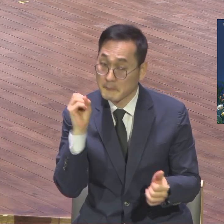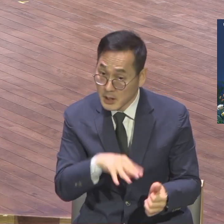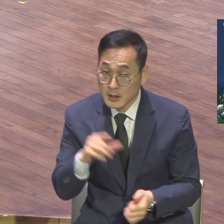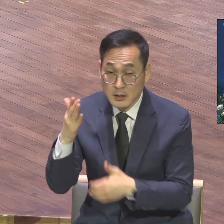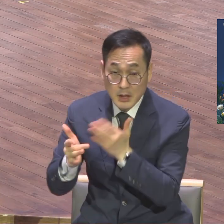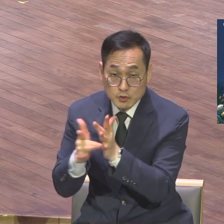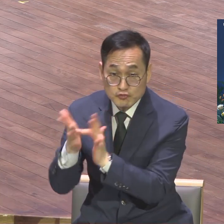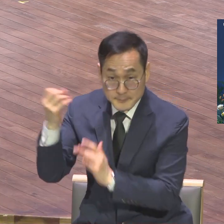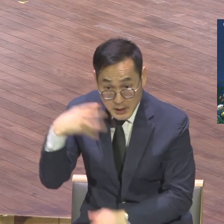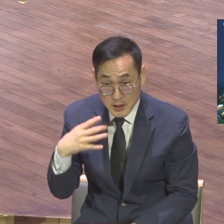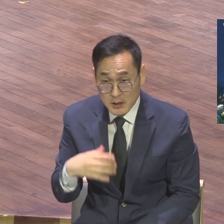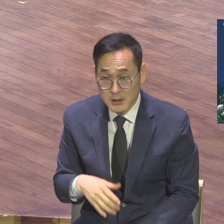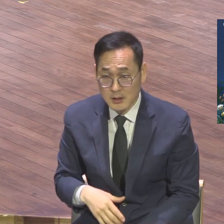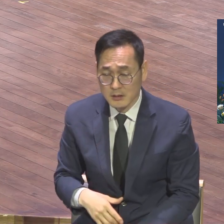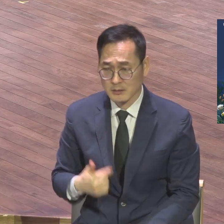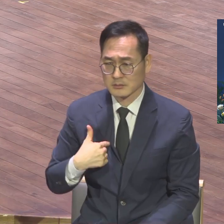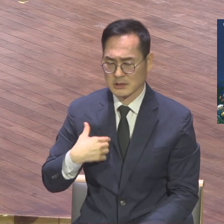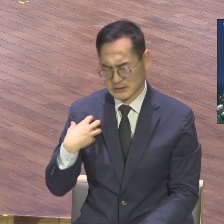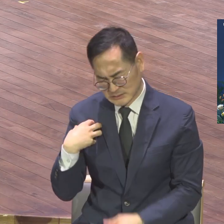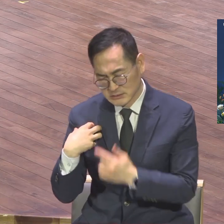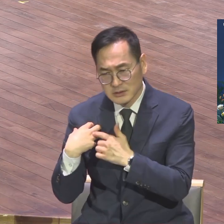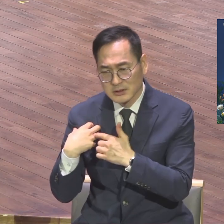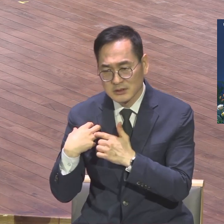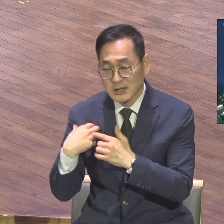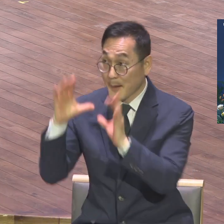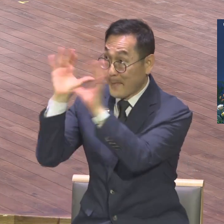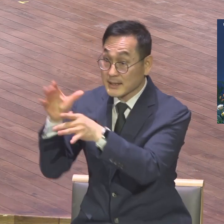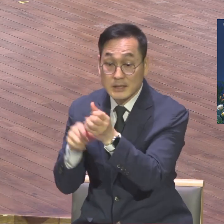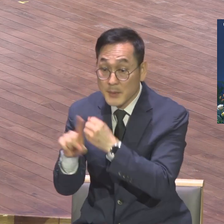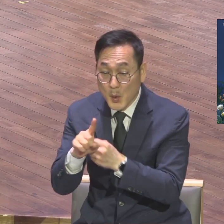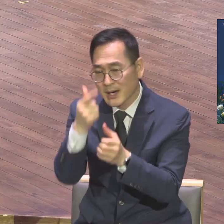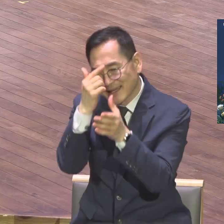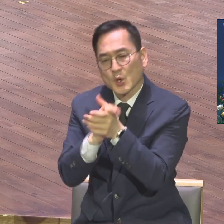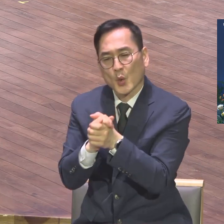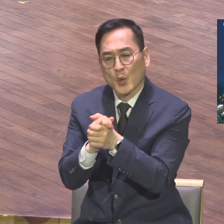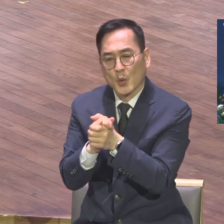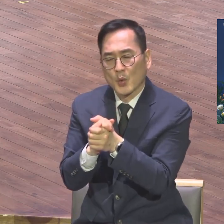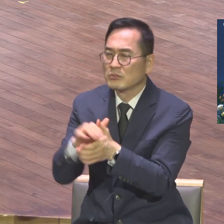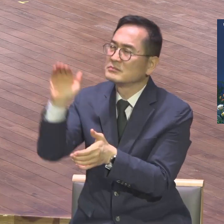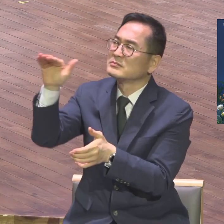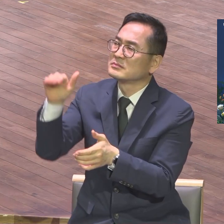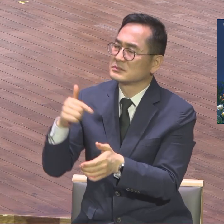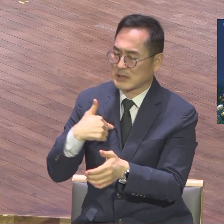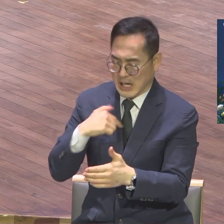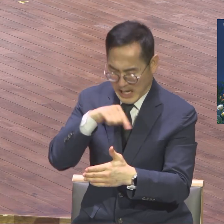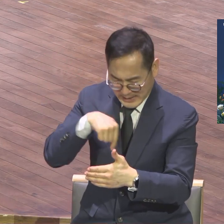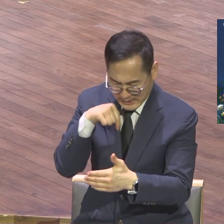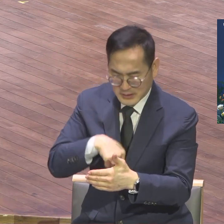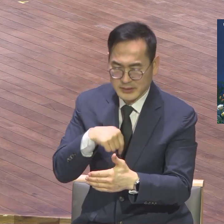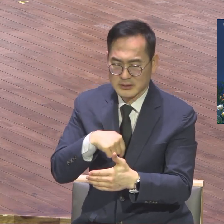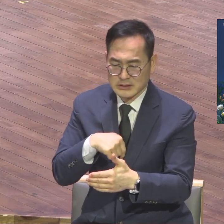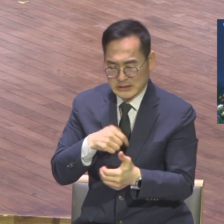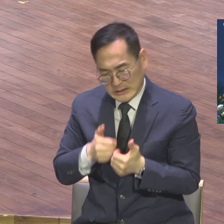맡긴 게 뭐예요? 기도입니다. 기도. 은약 기도예요. 하나님 앞에 내 안에 남아있는 모든 불신함